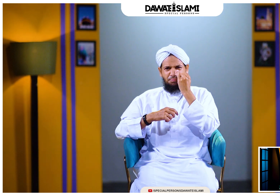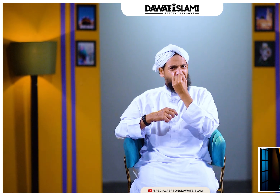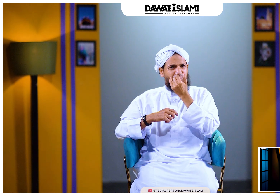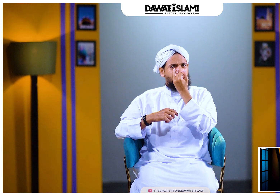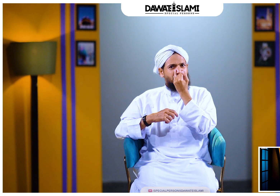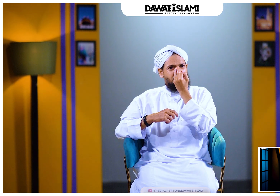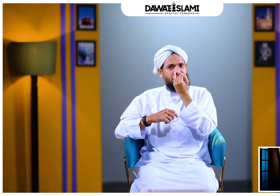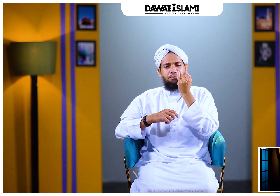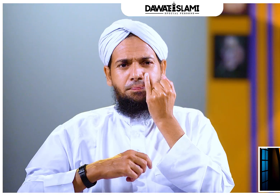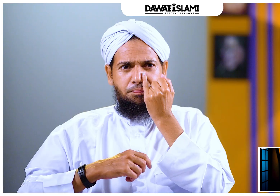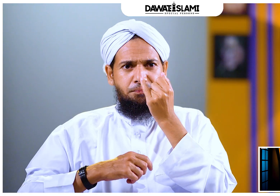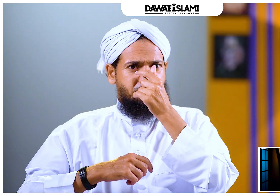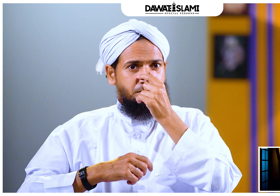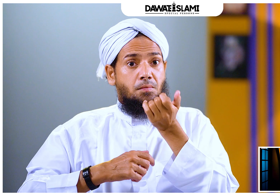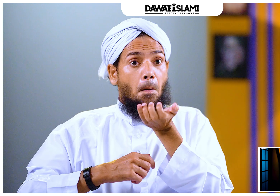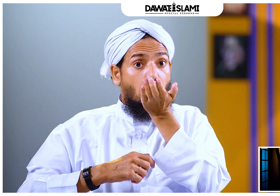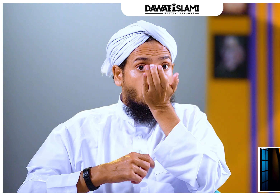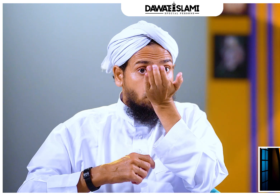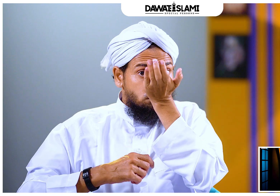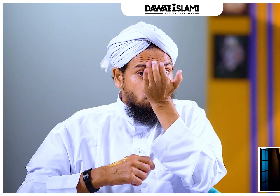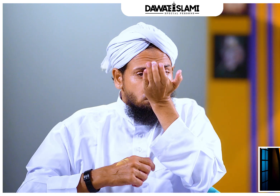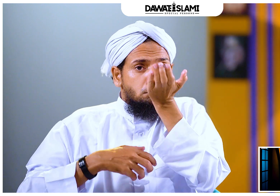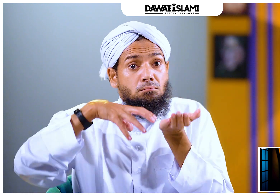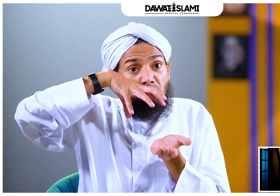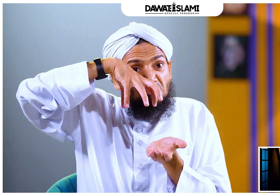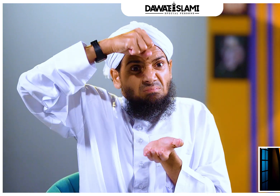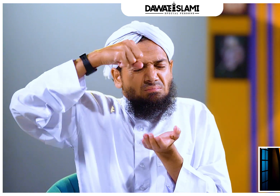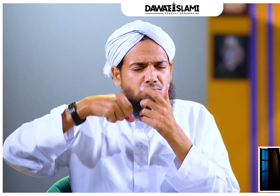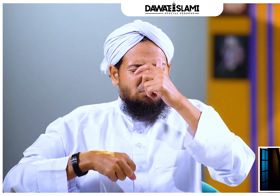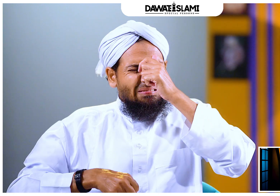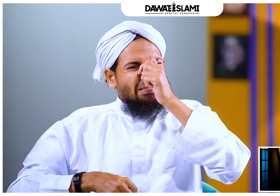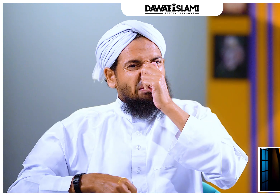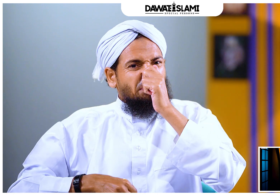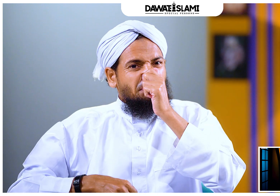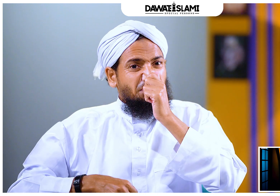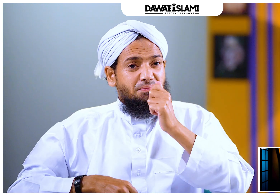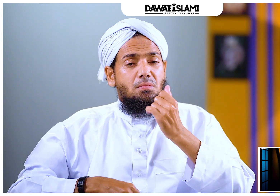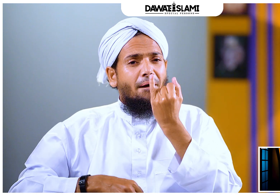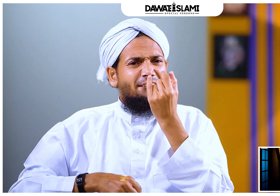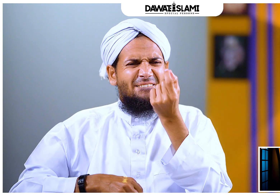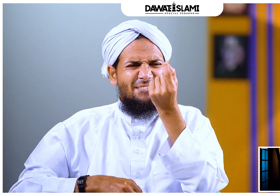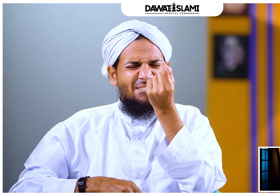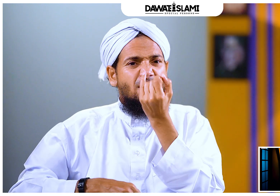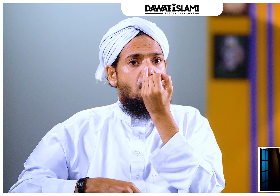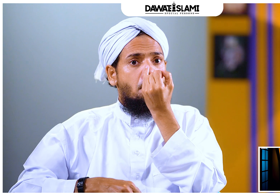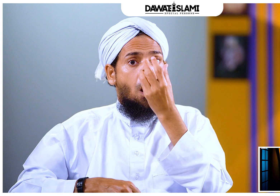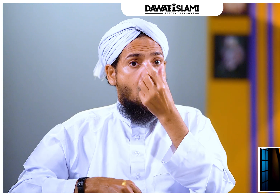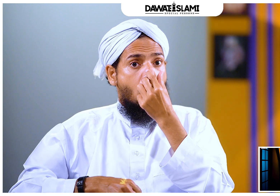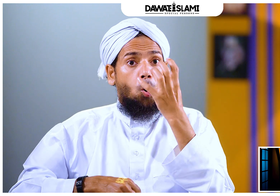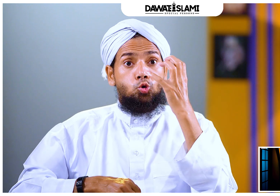اور یہ یوں ہو سکے گا کہ پانی کو سوم کر اوپر کھینچیں خیال رہے کہ بال برابر بھی جگہ دھلنے سے رہ